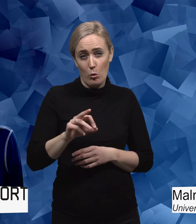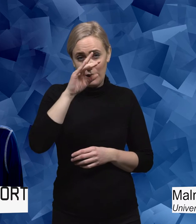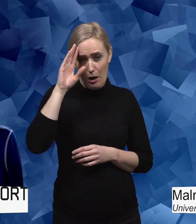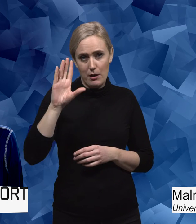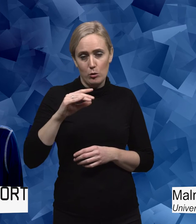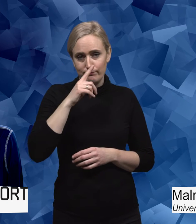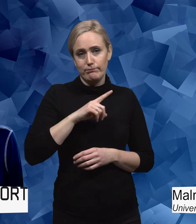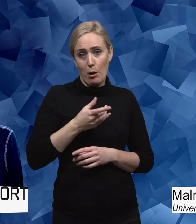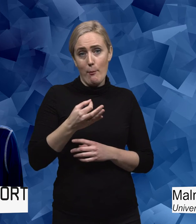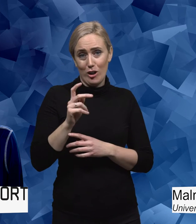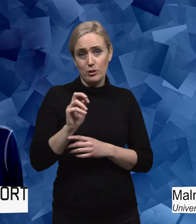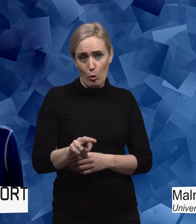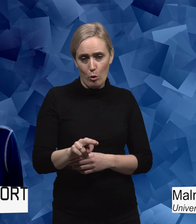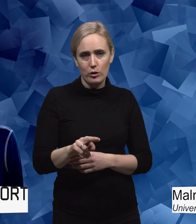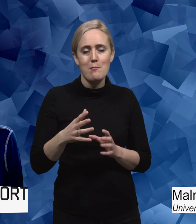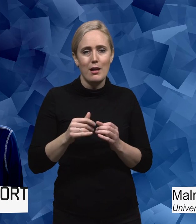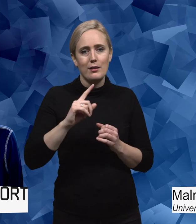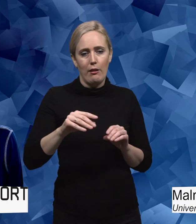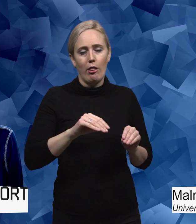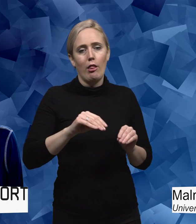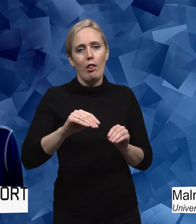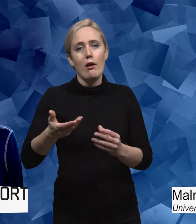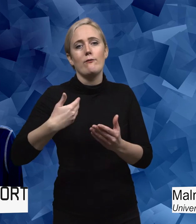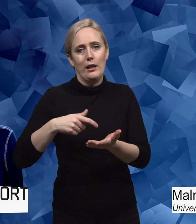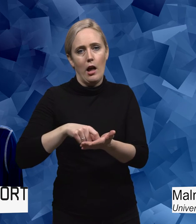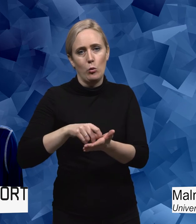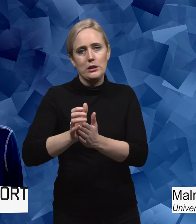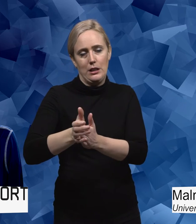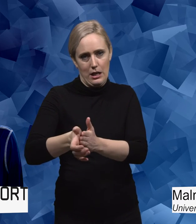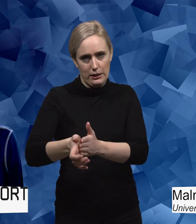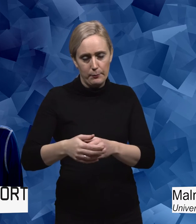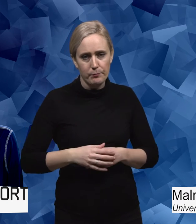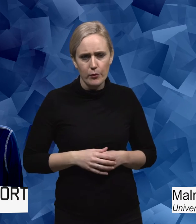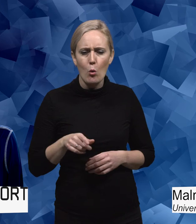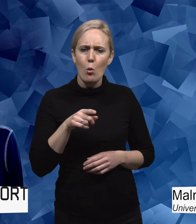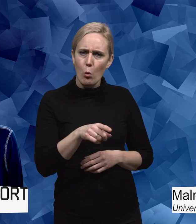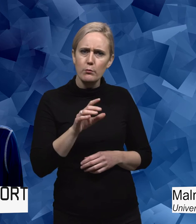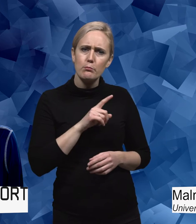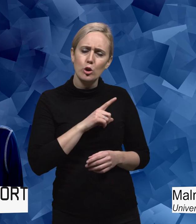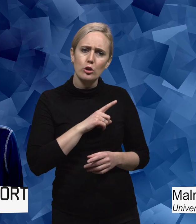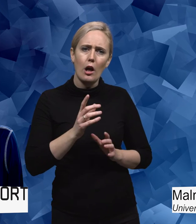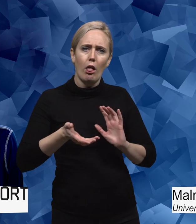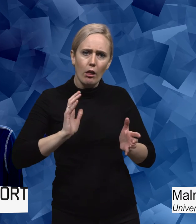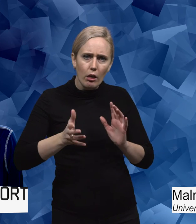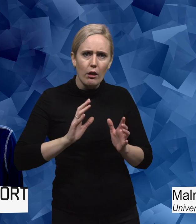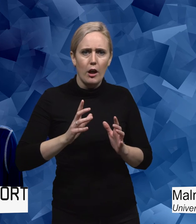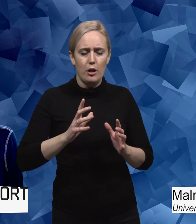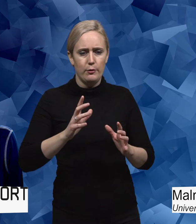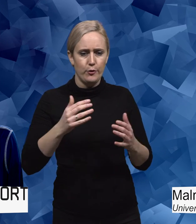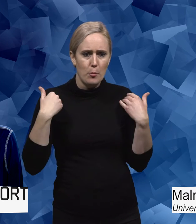i Parkinson även om det tog mycket lång tid innan hon fick diagnosen. Och att hon var väldigt osäker på gymnastiklektionerna och